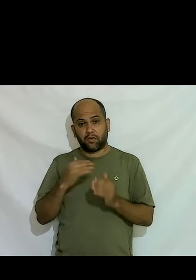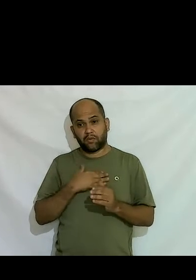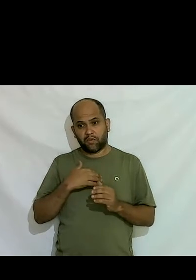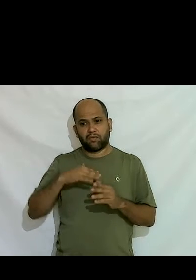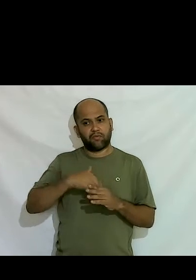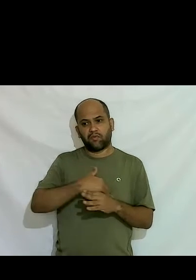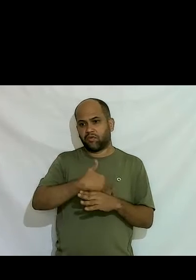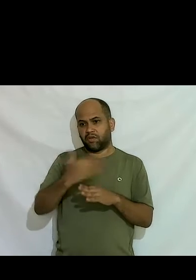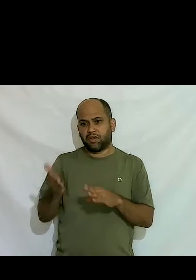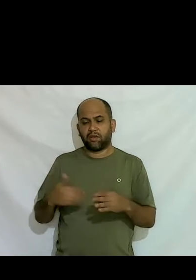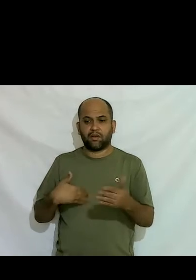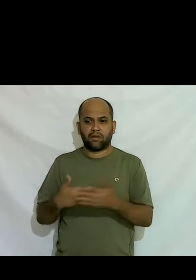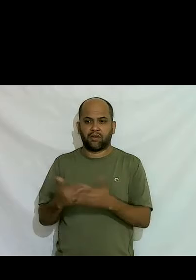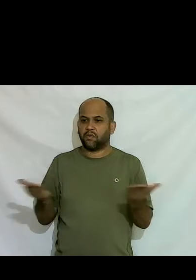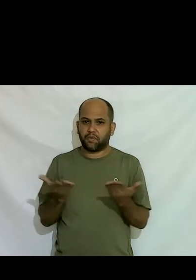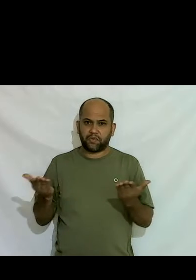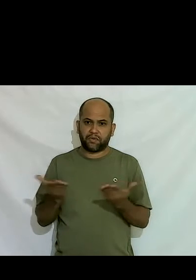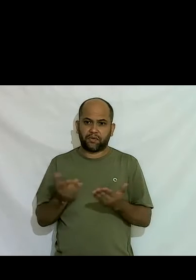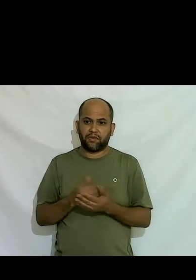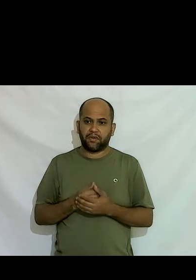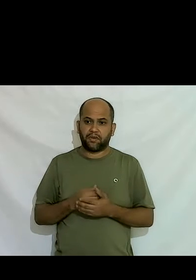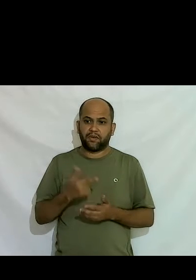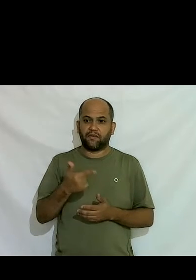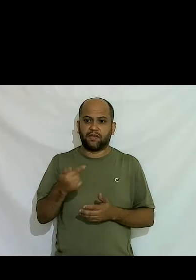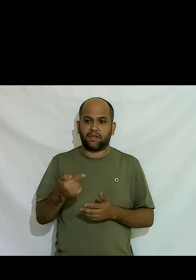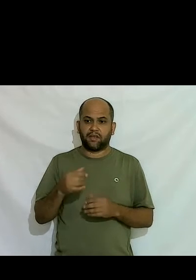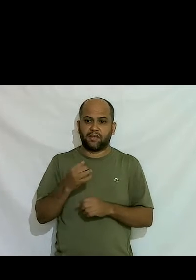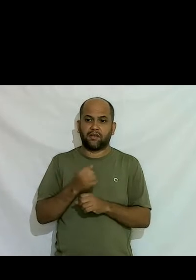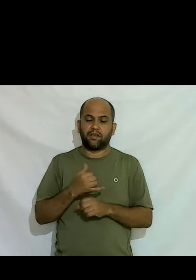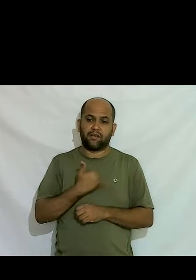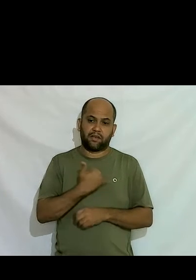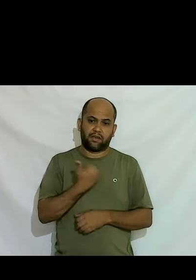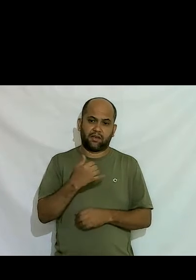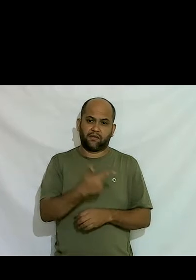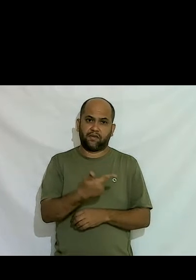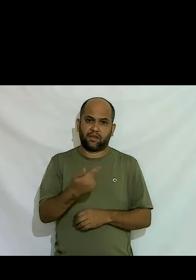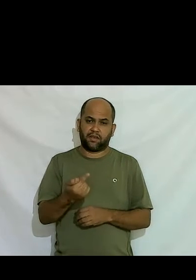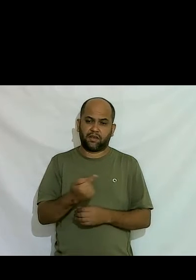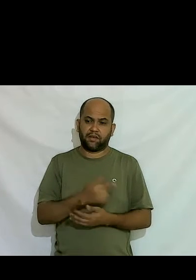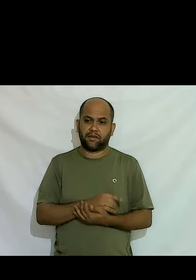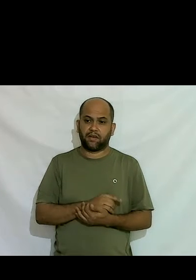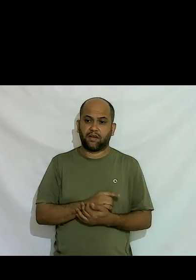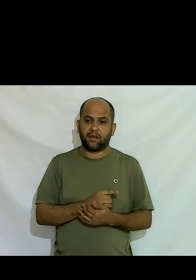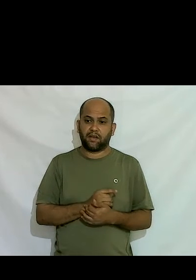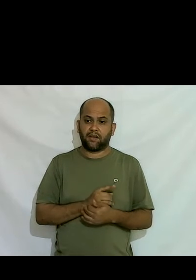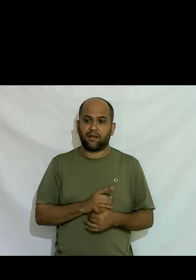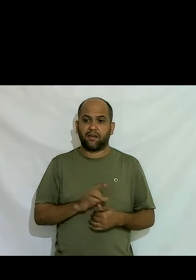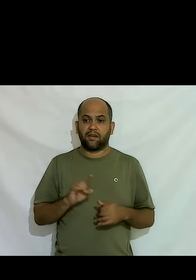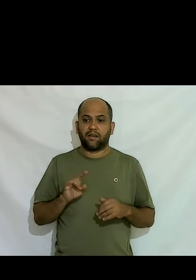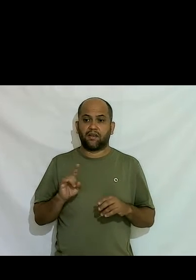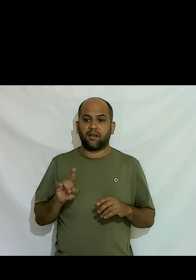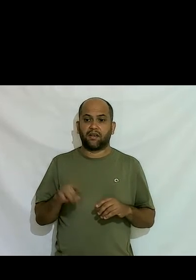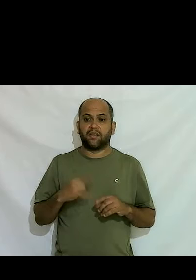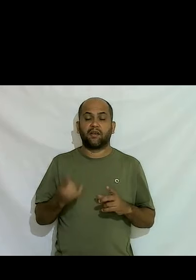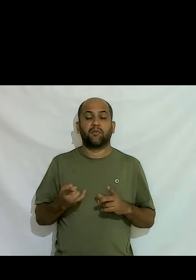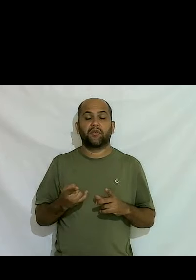até agora até 27 anos mas aí eu terminei eu